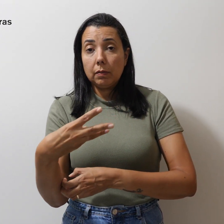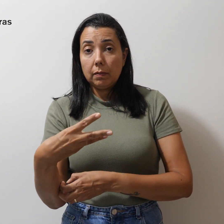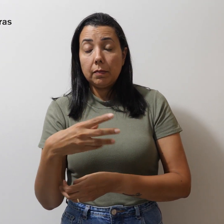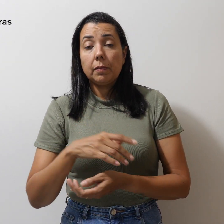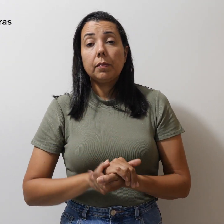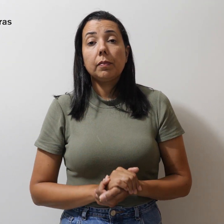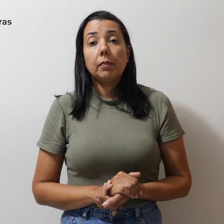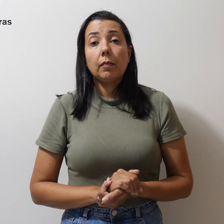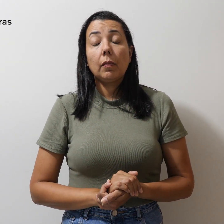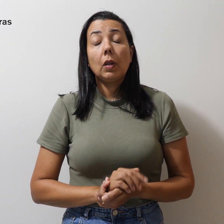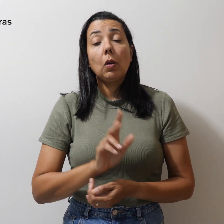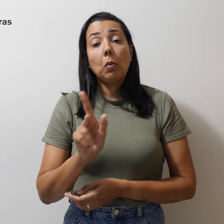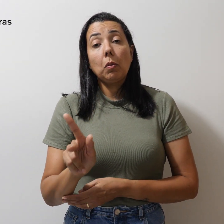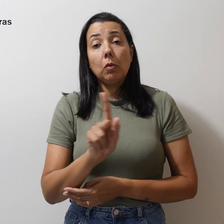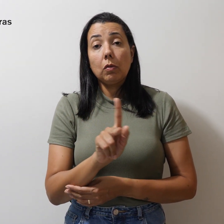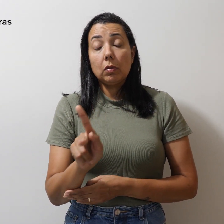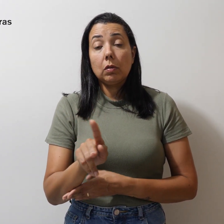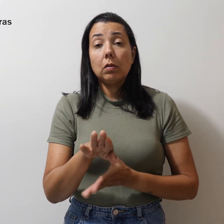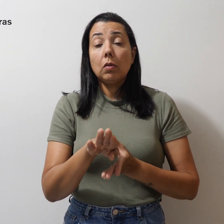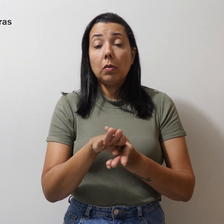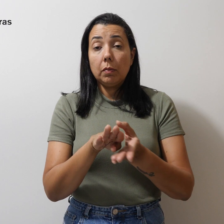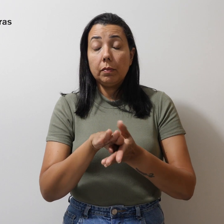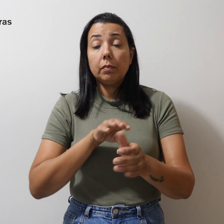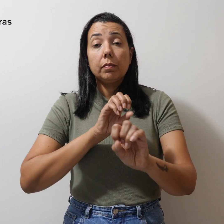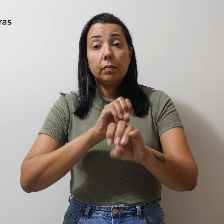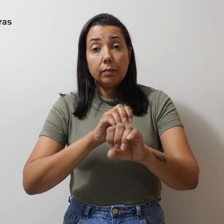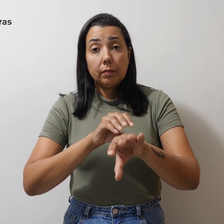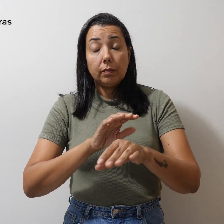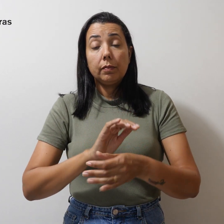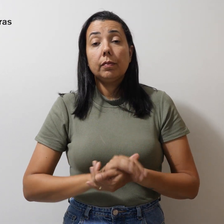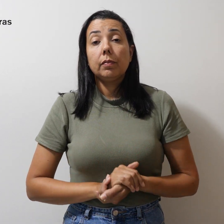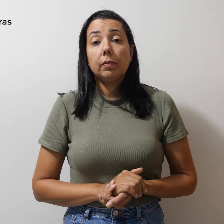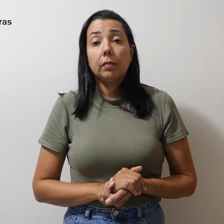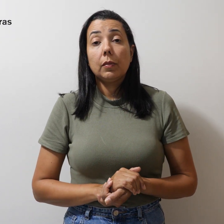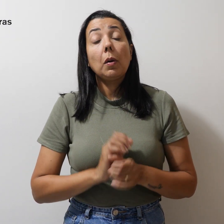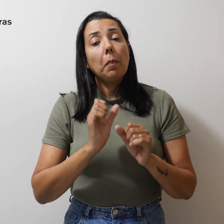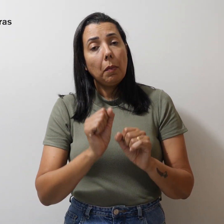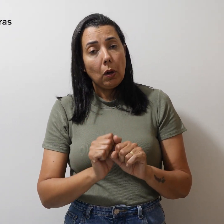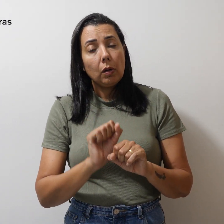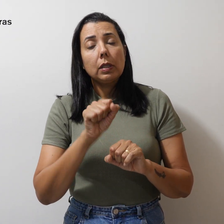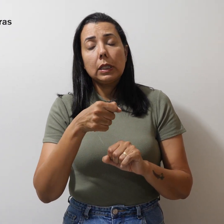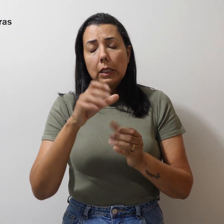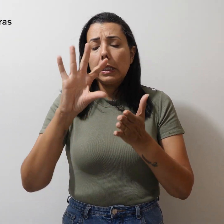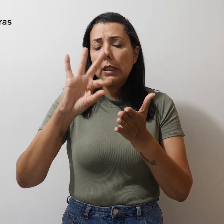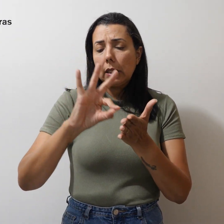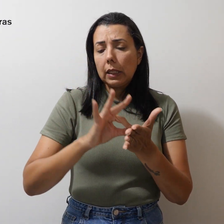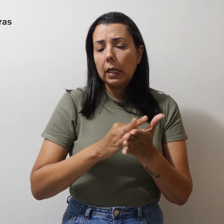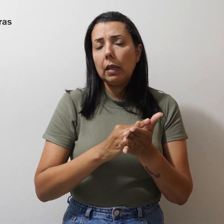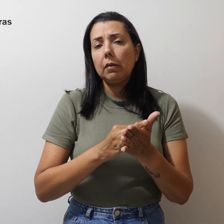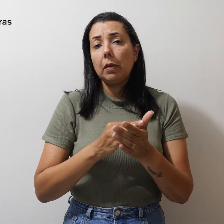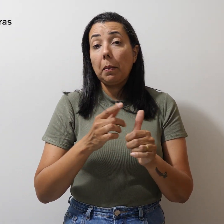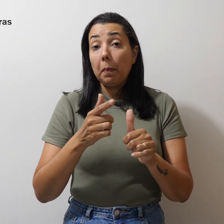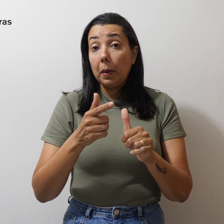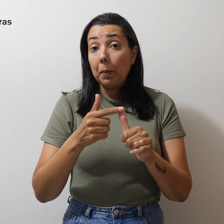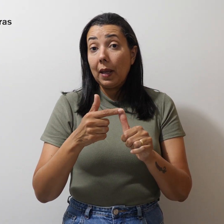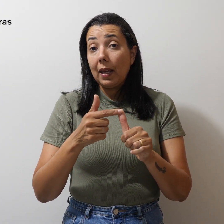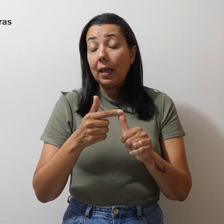Os professores e orientadores educacionais poderão se inscrever de 1º a 10 de